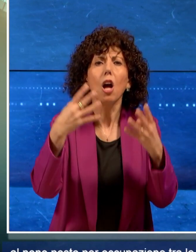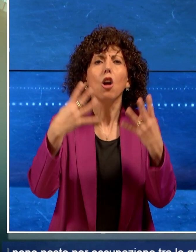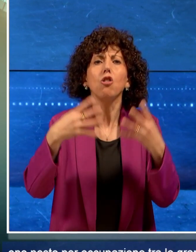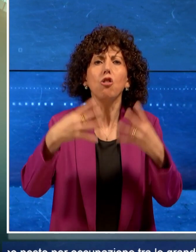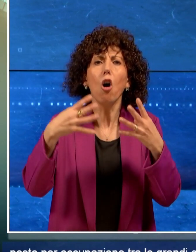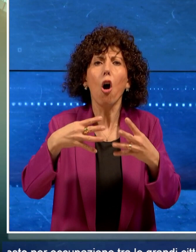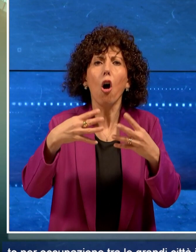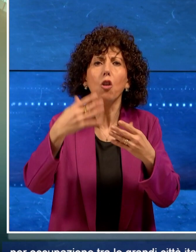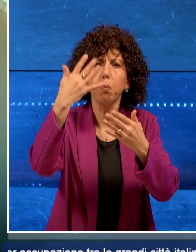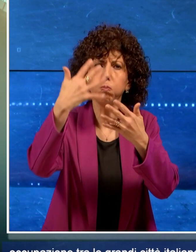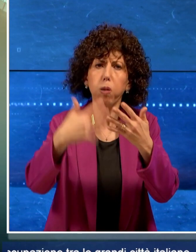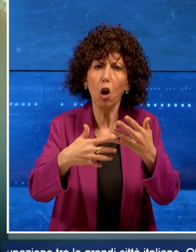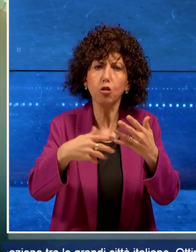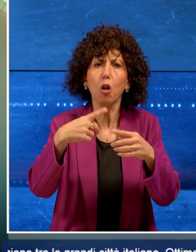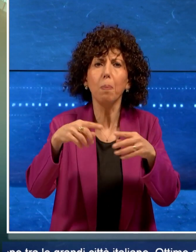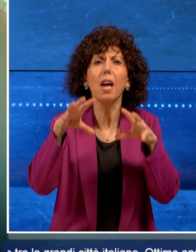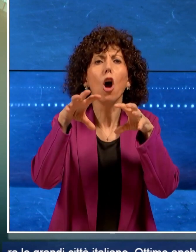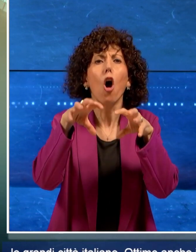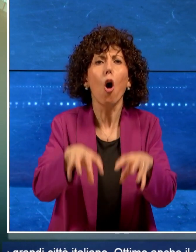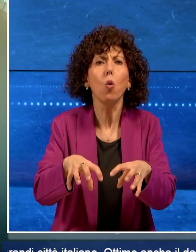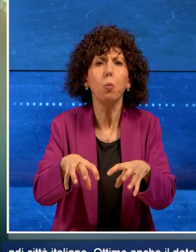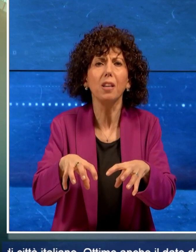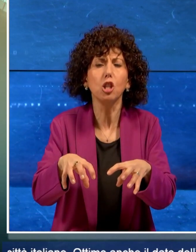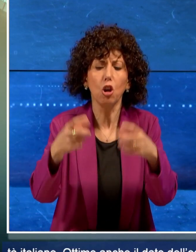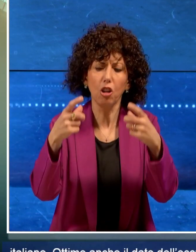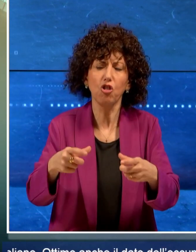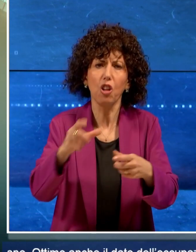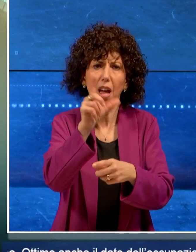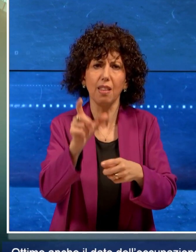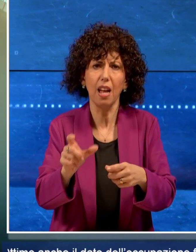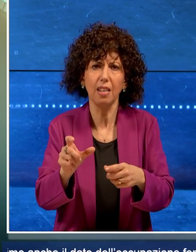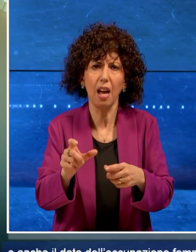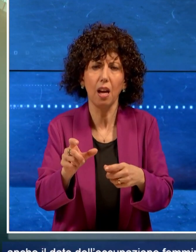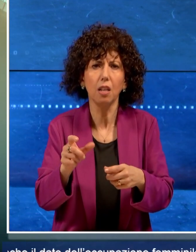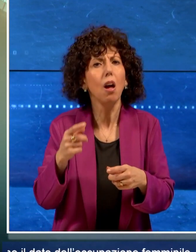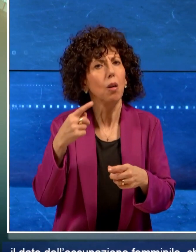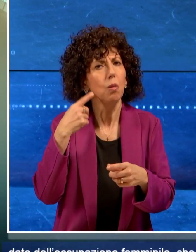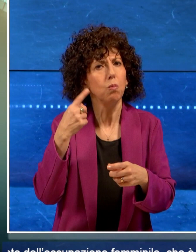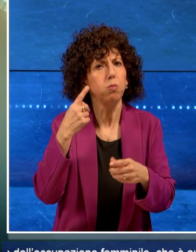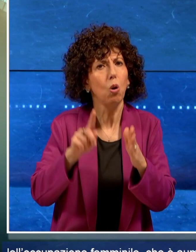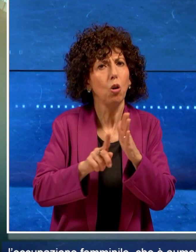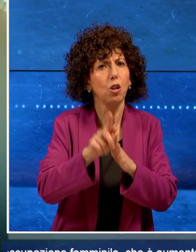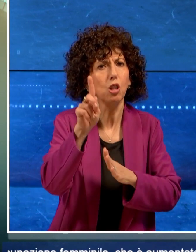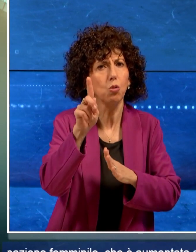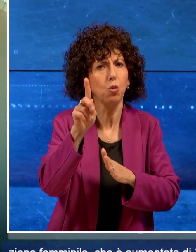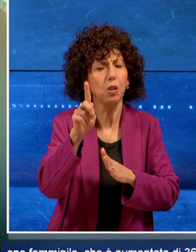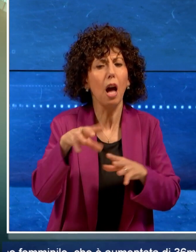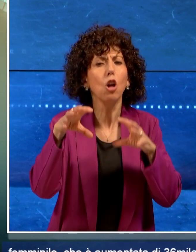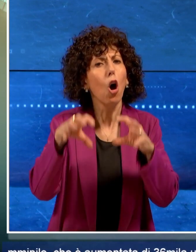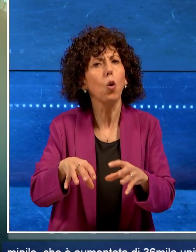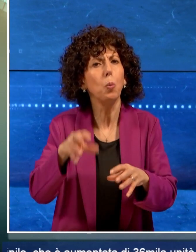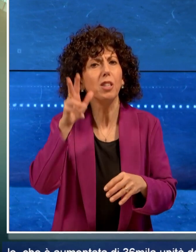posto per occupazione tra le grandi città italiane. Ottimo anche il dato dell'occupazione